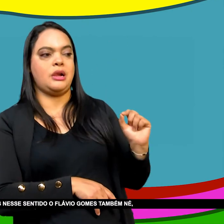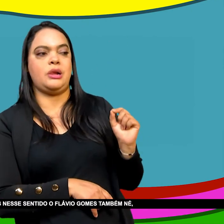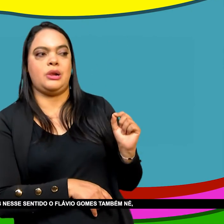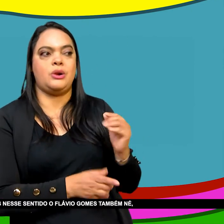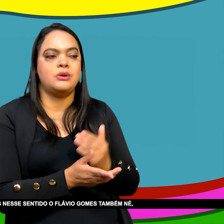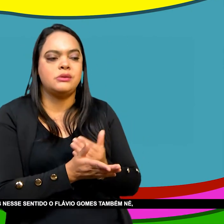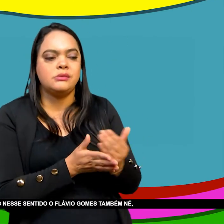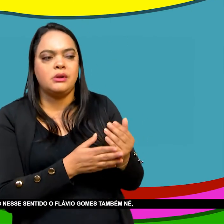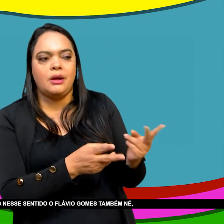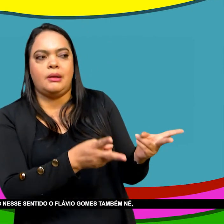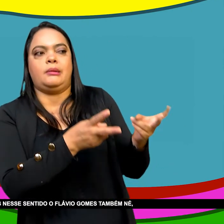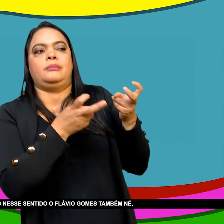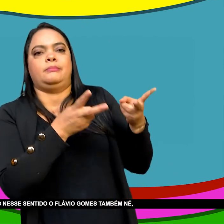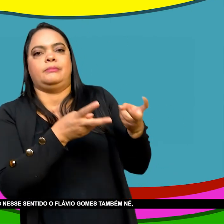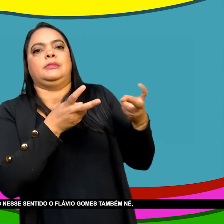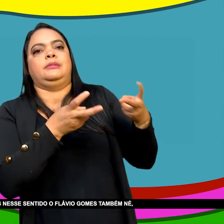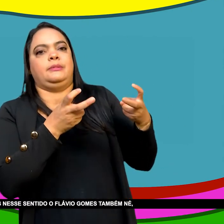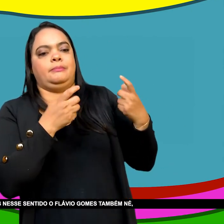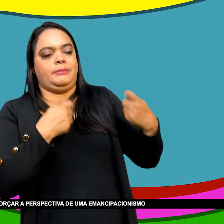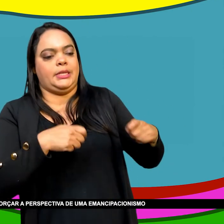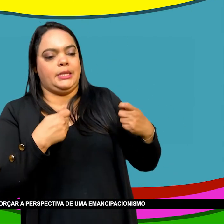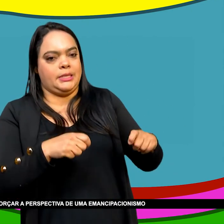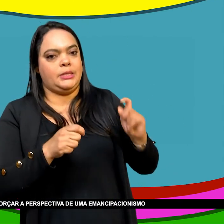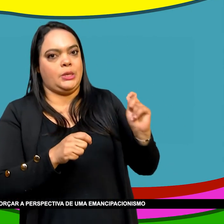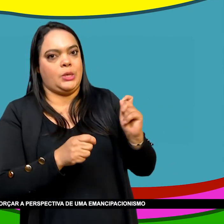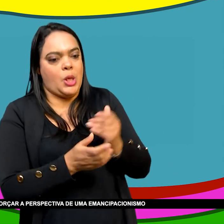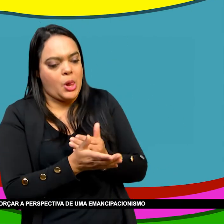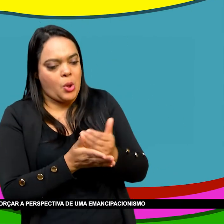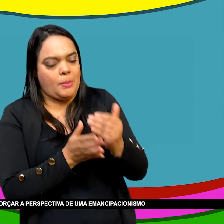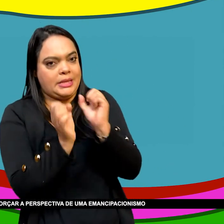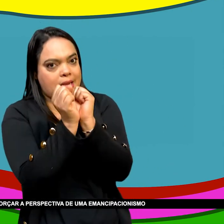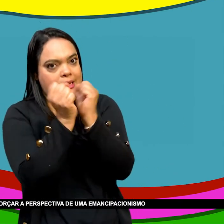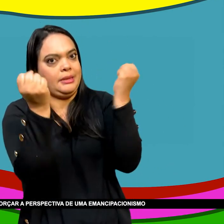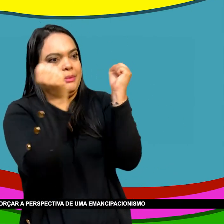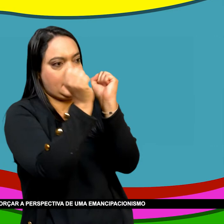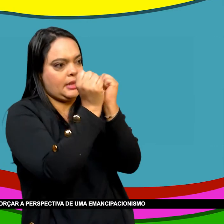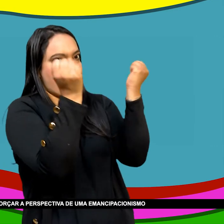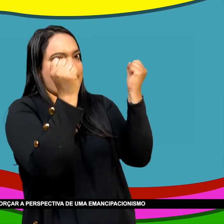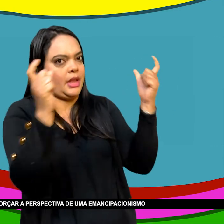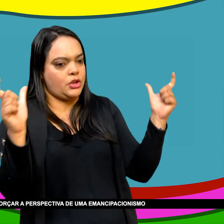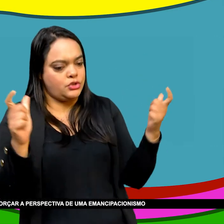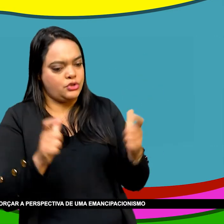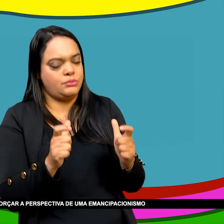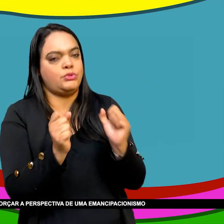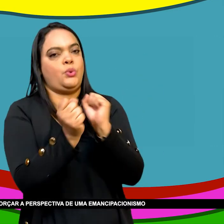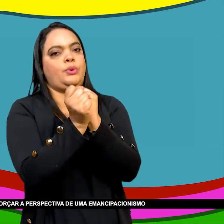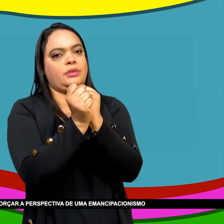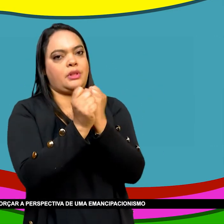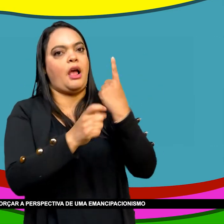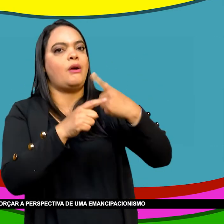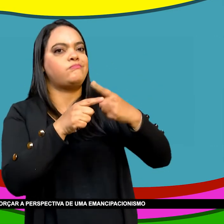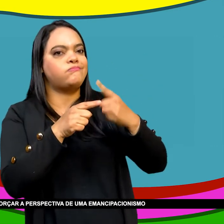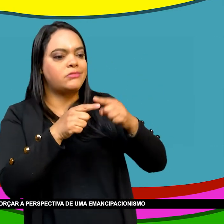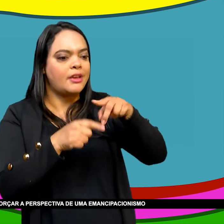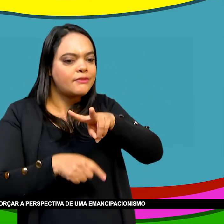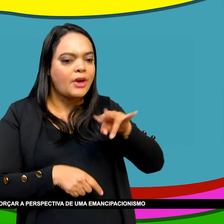Nesse sentido O Flávio Gomes Também De como A revolução do Haiti Impactou